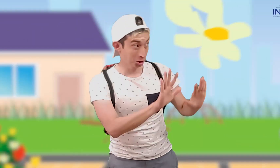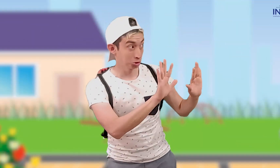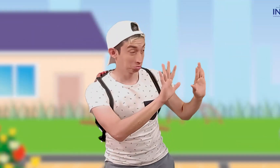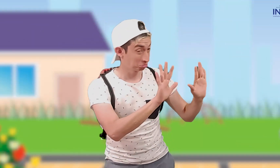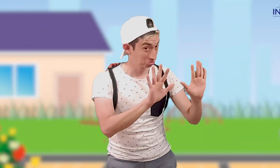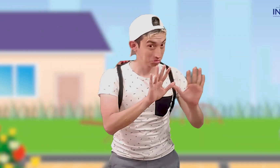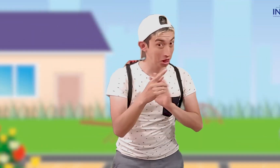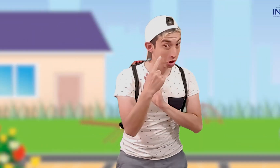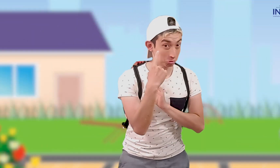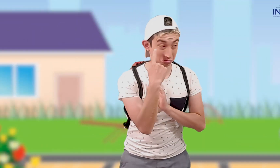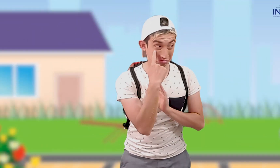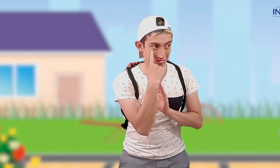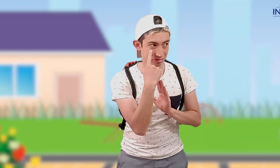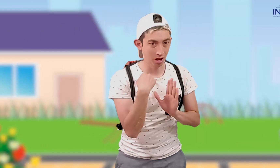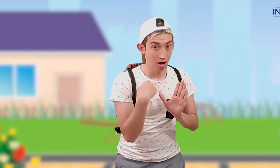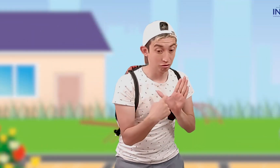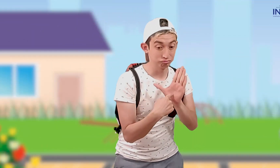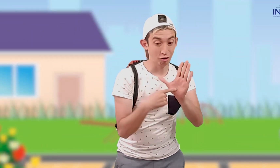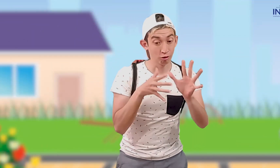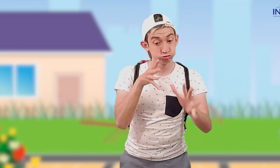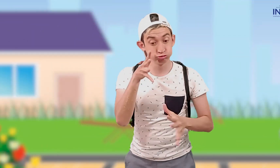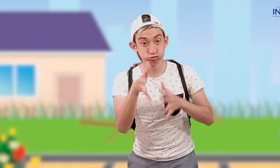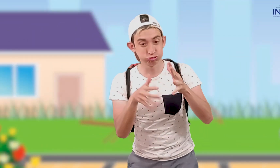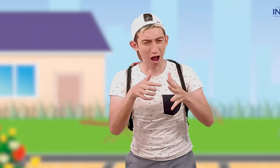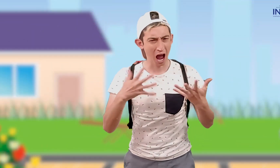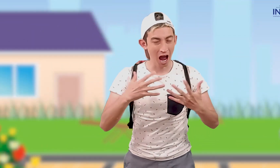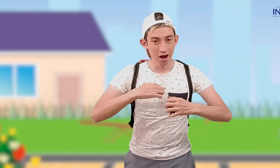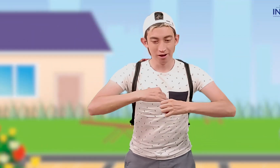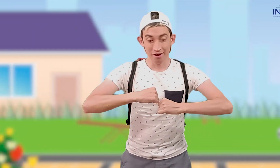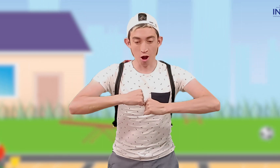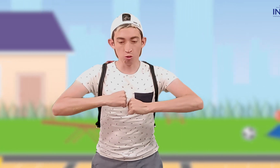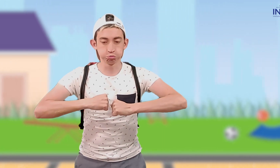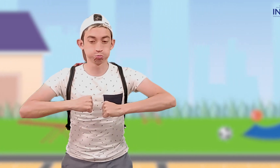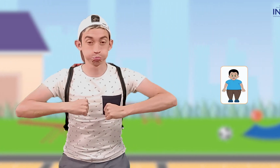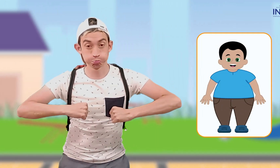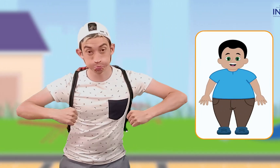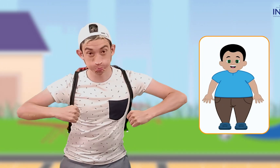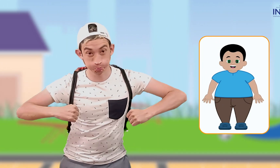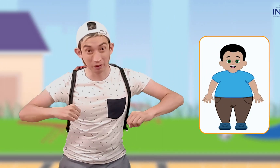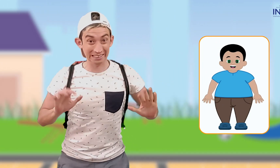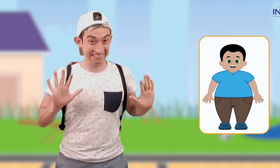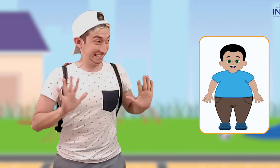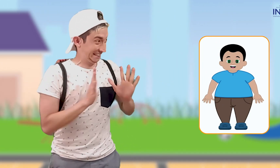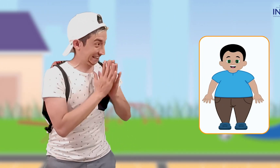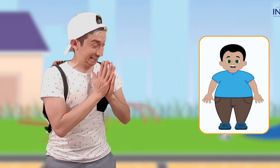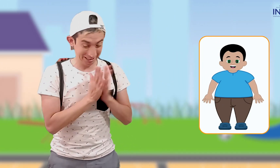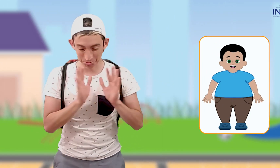Pero esperen. Presten atención porque voy a explicarles el juego. Cuando yo haga la seña de gordo,